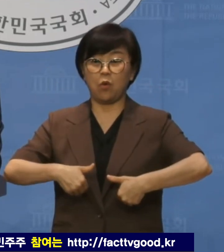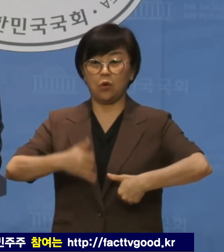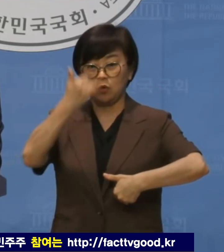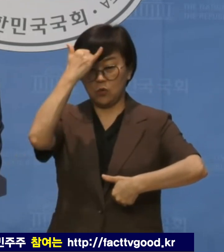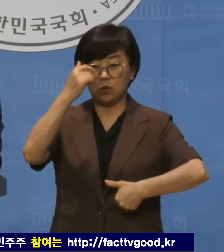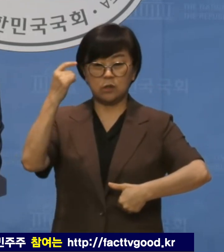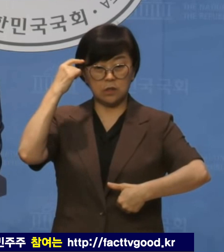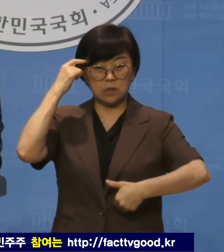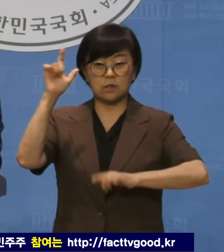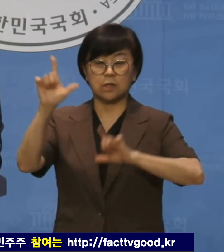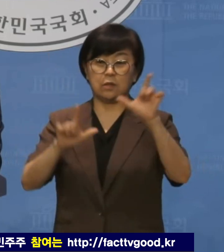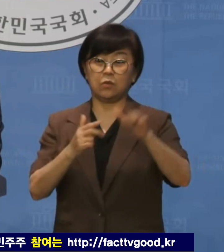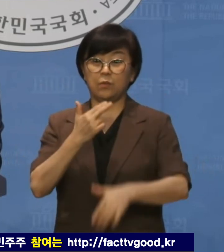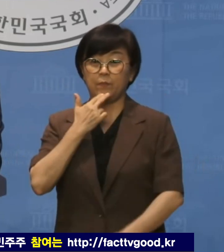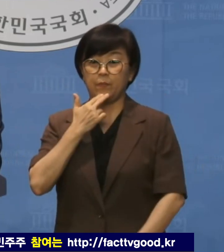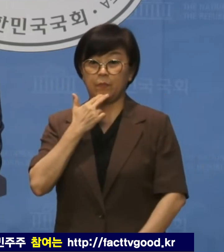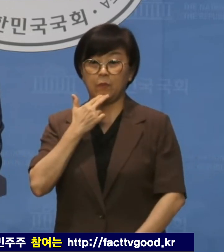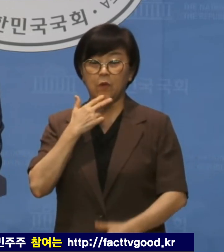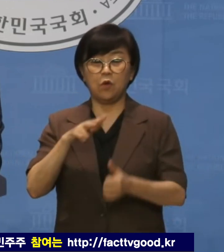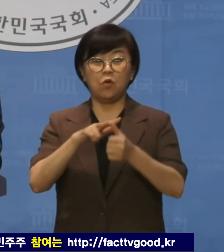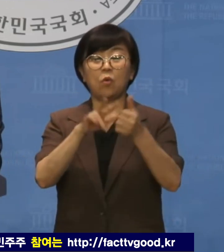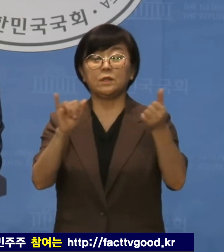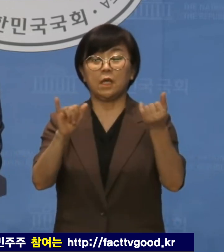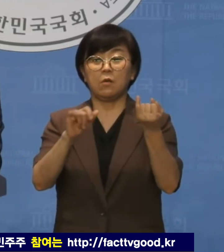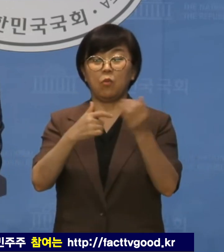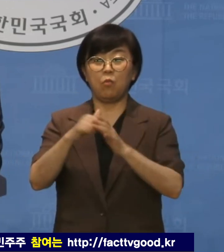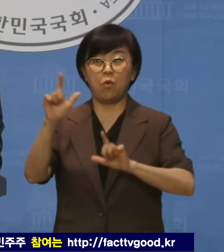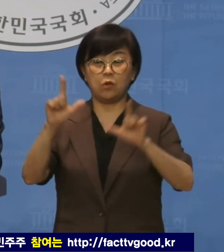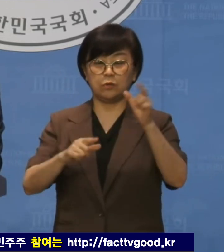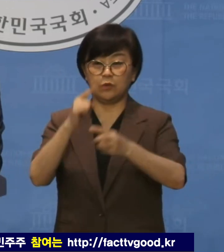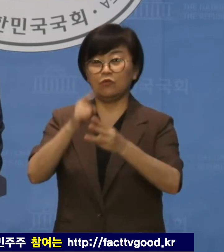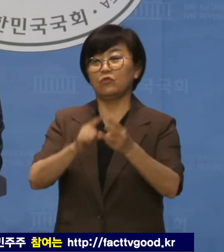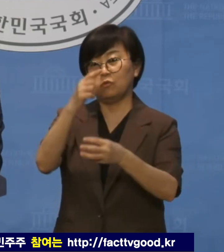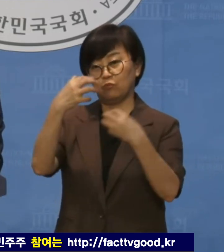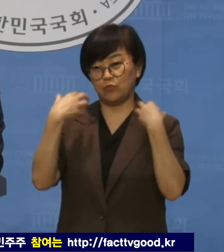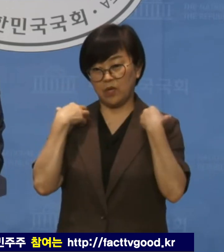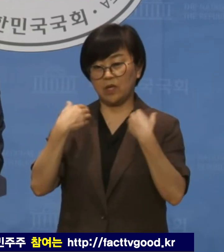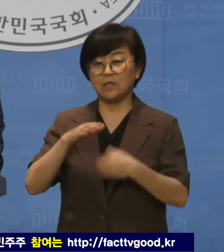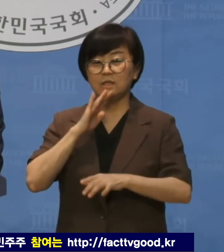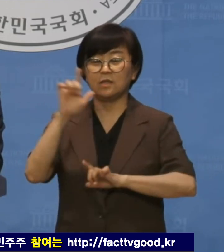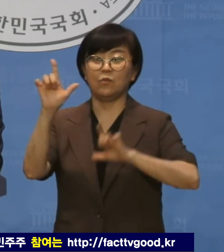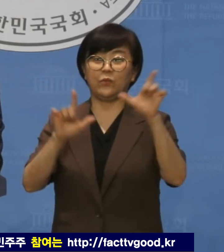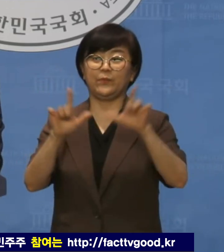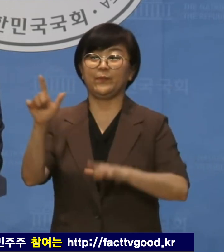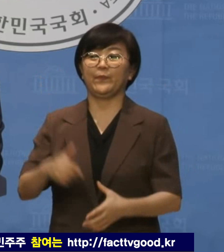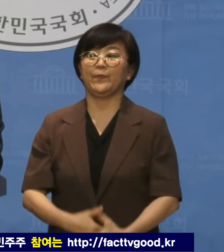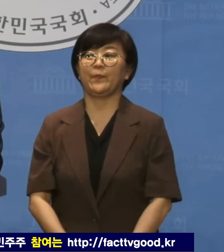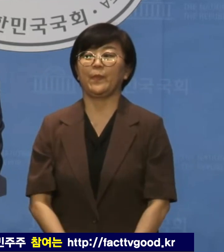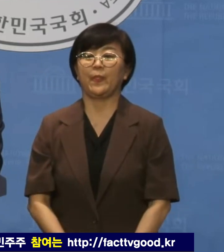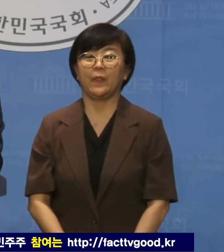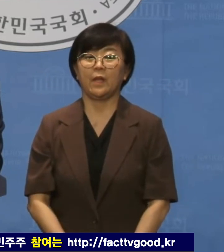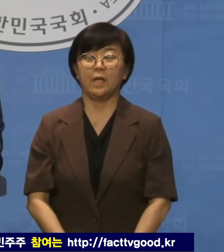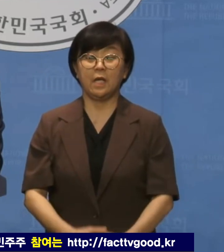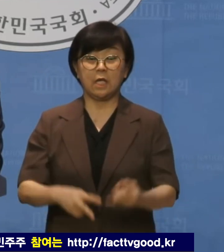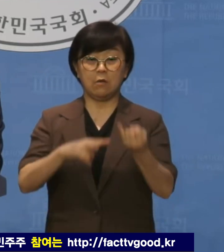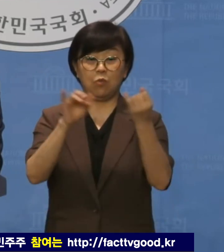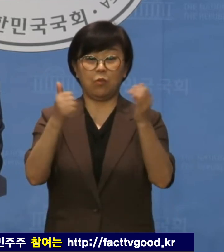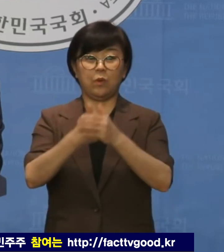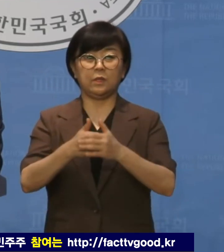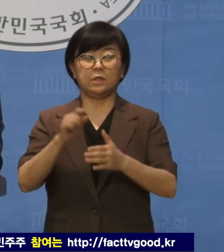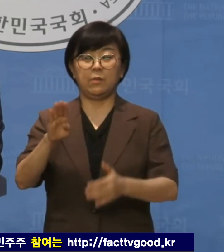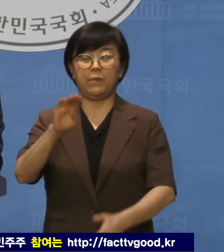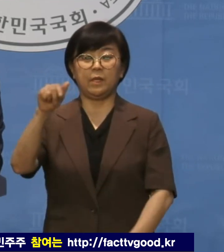자세조차 결료된 김 후보자의 모습은 윤석열 정권의 실태입니다. 김 후보자는